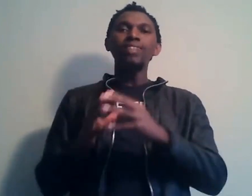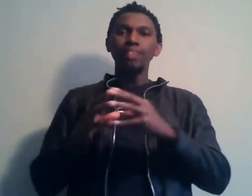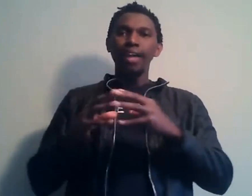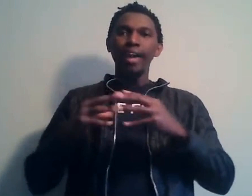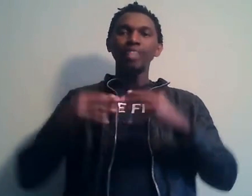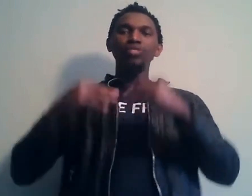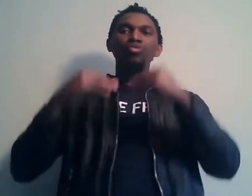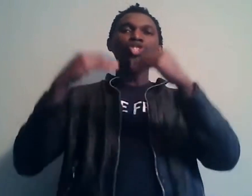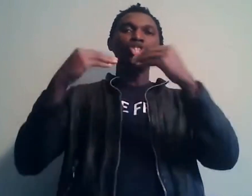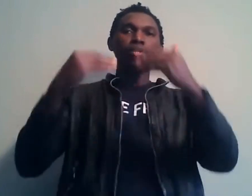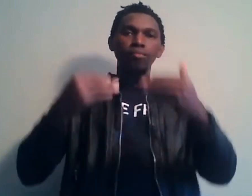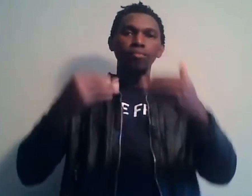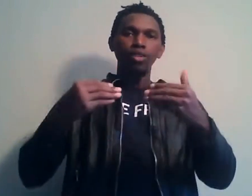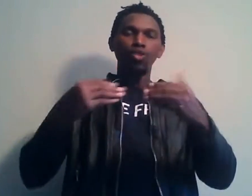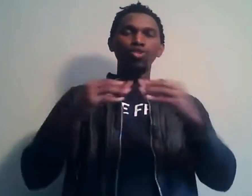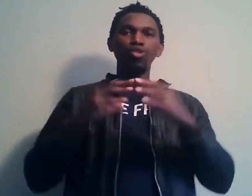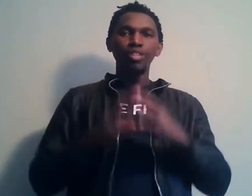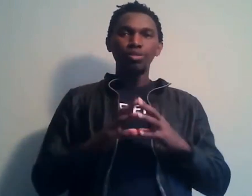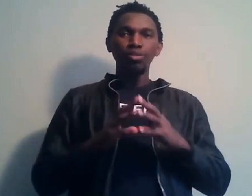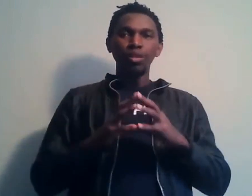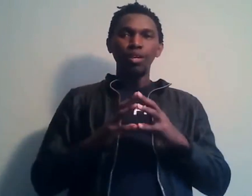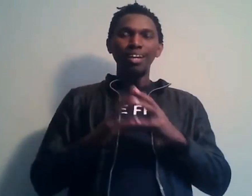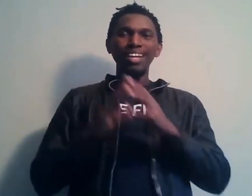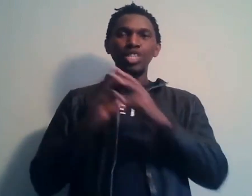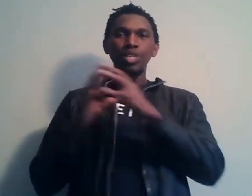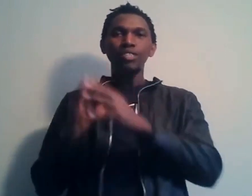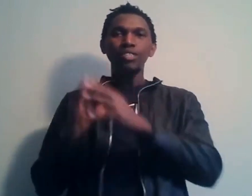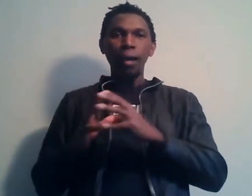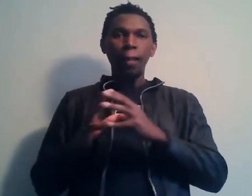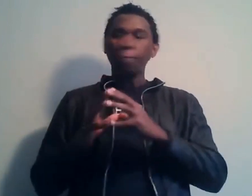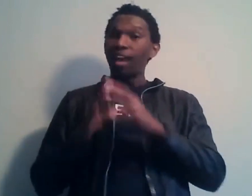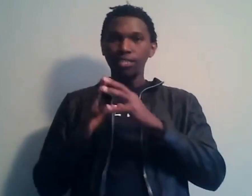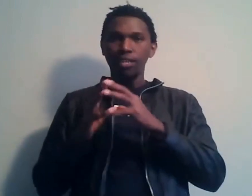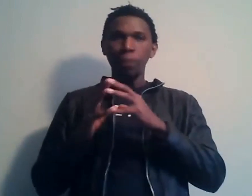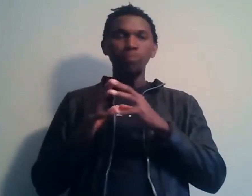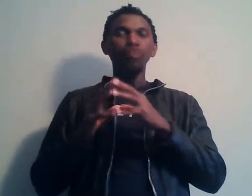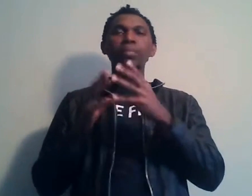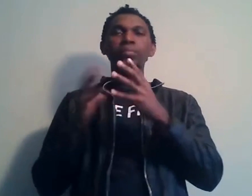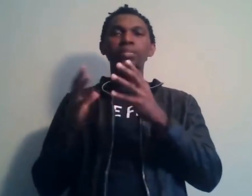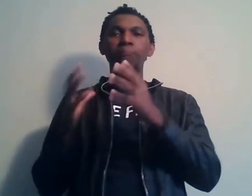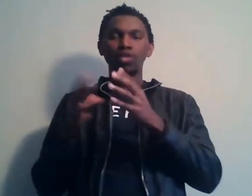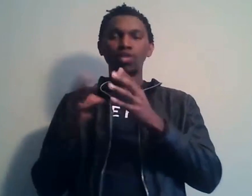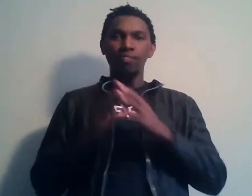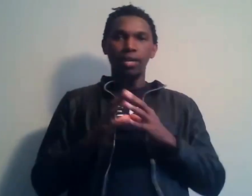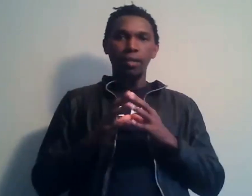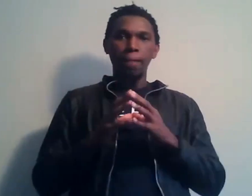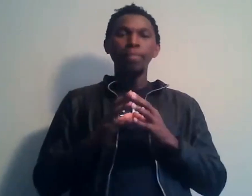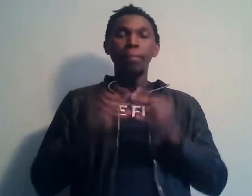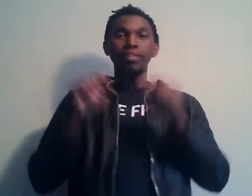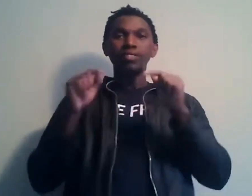-être insurgé contre le fait que les chefs d'État africains ne faisaient peut-être pas leur travail. Mais dans